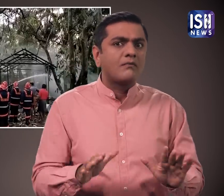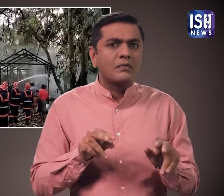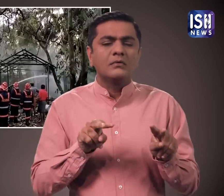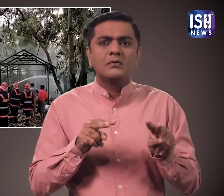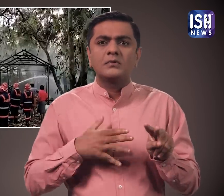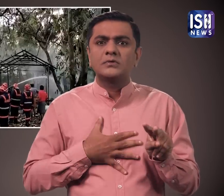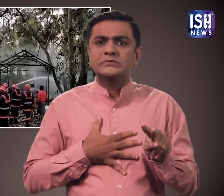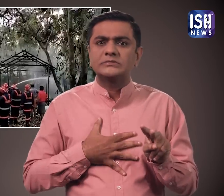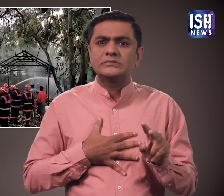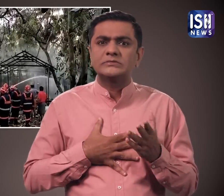अश्चरय जनक